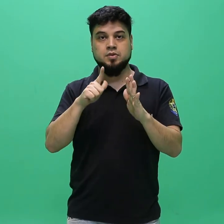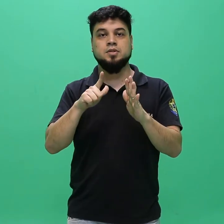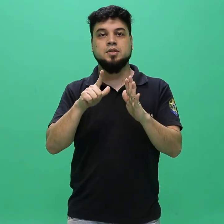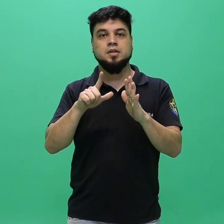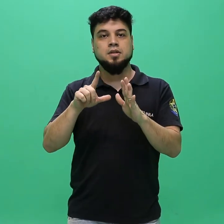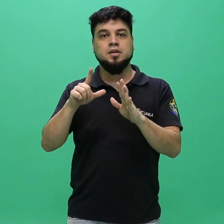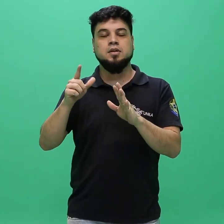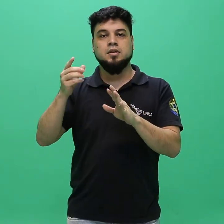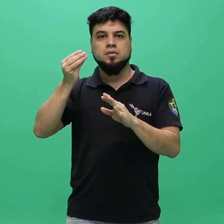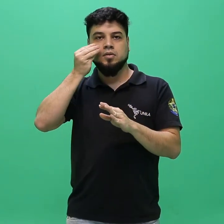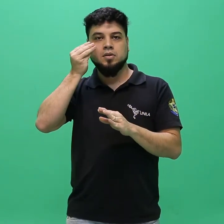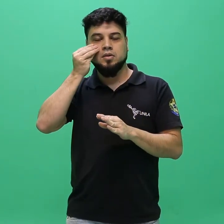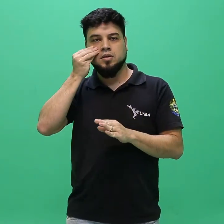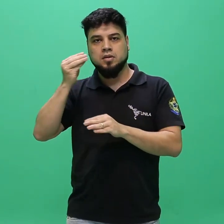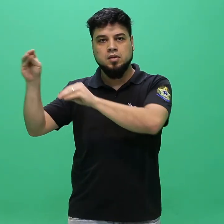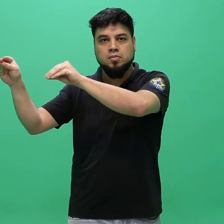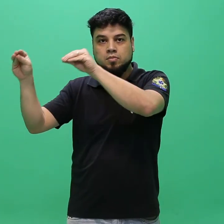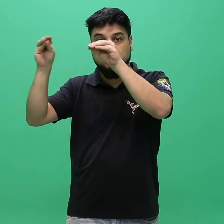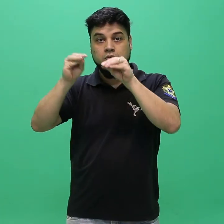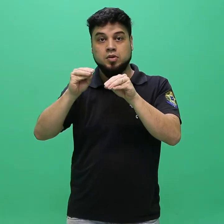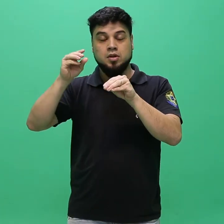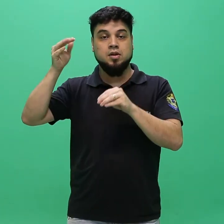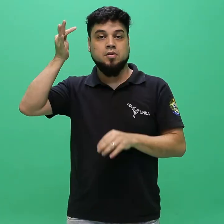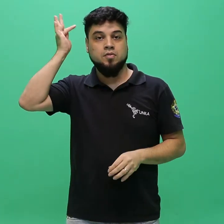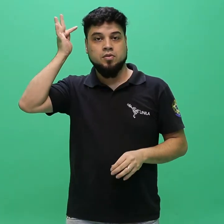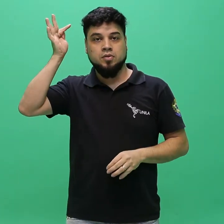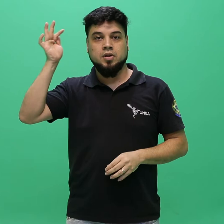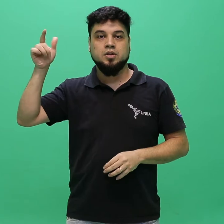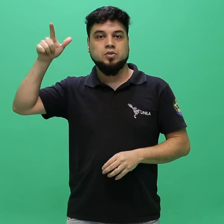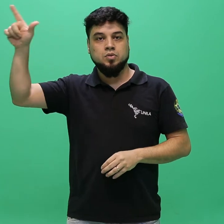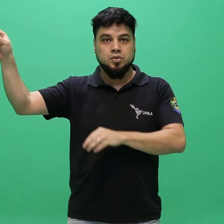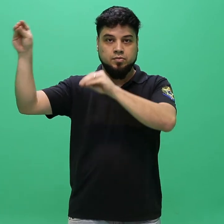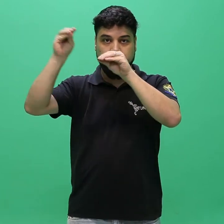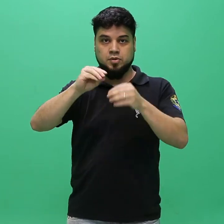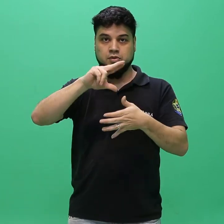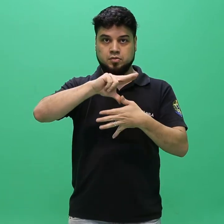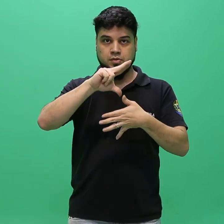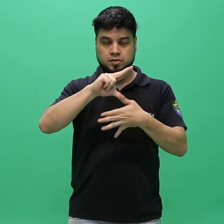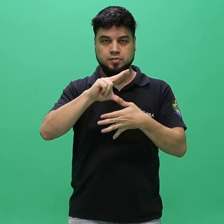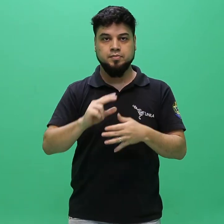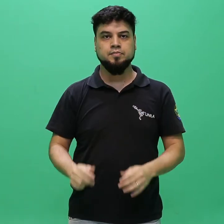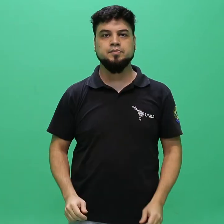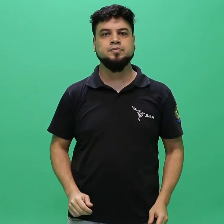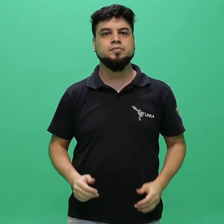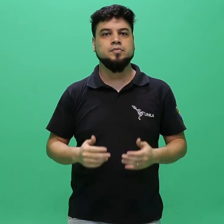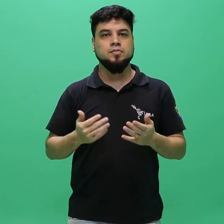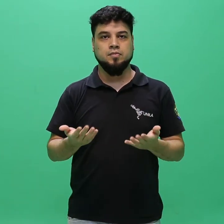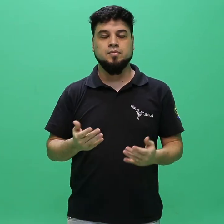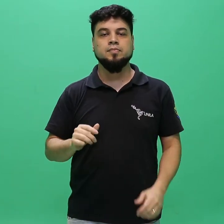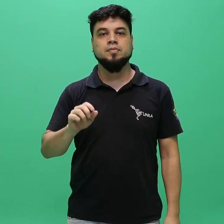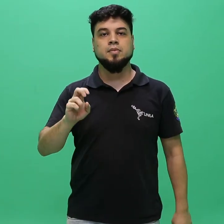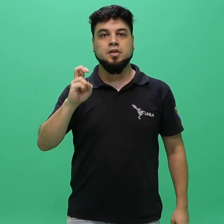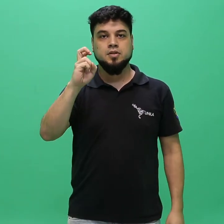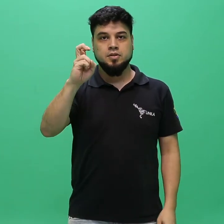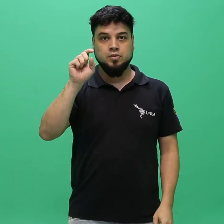transferência externa. 5.2.1. Poderá se candidatar à